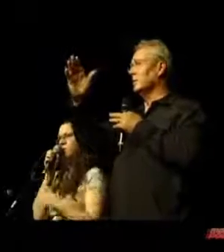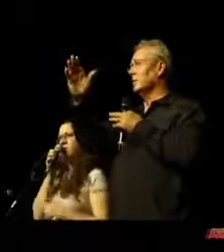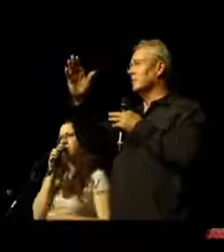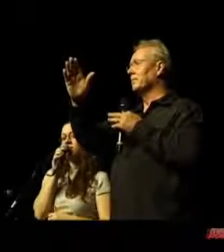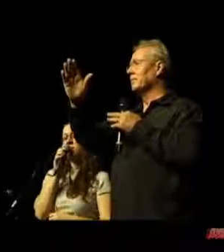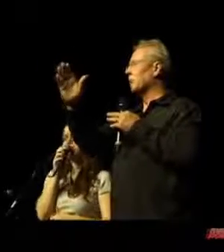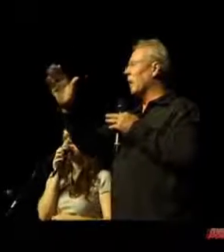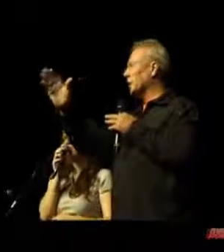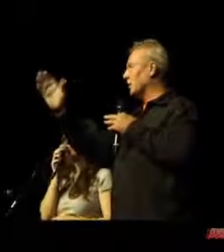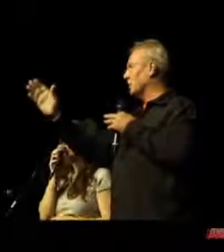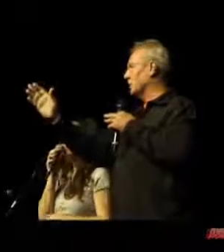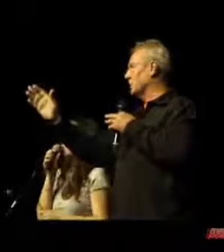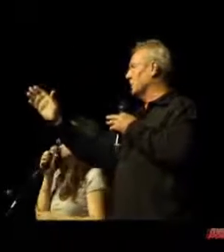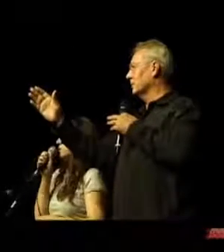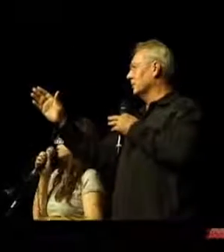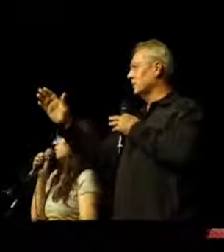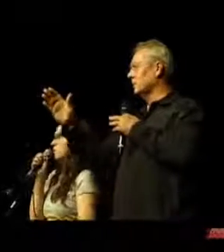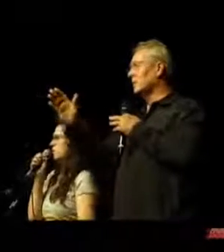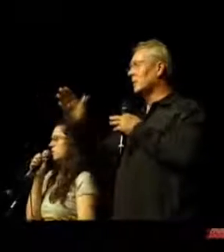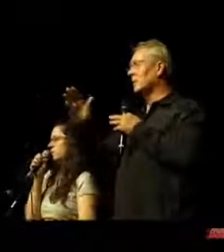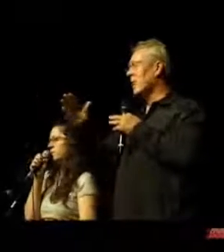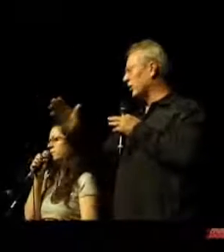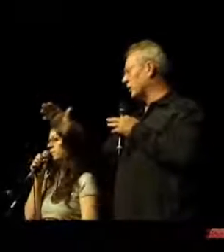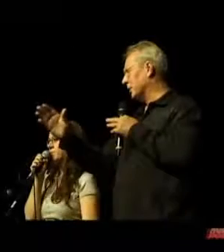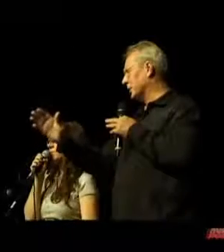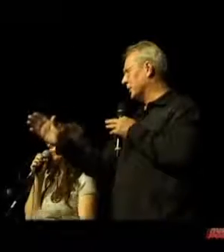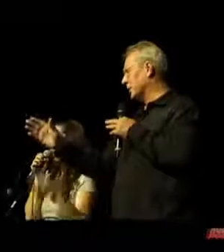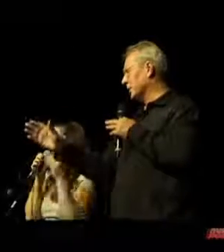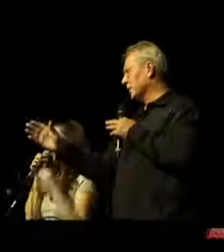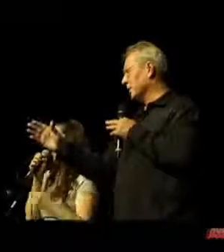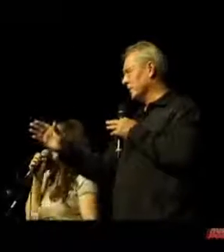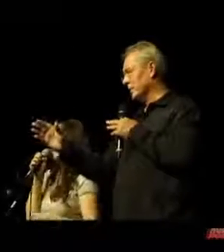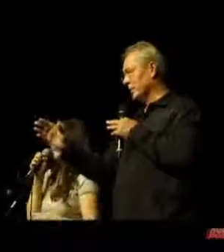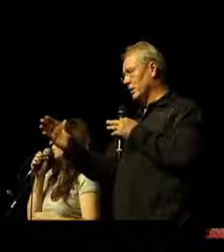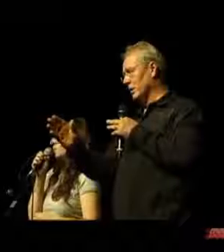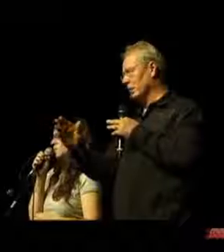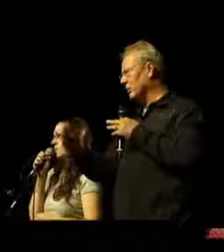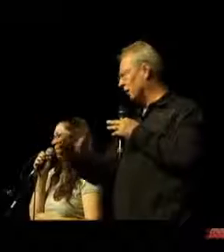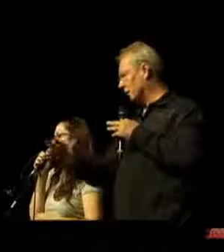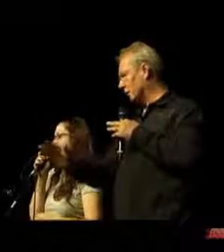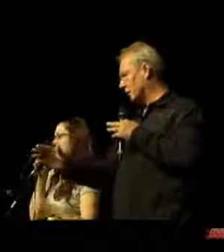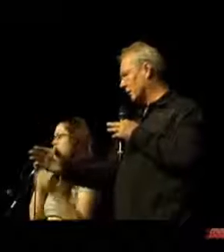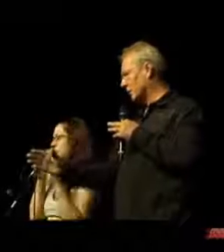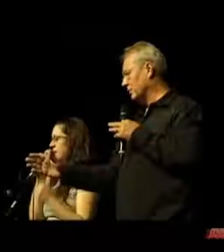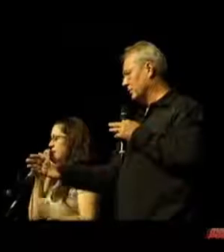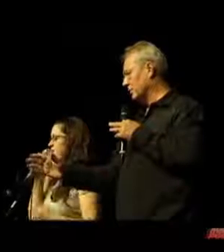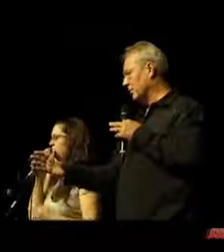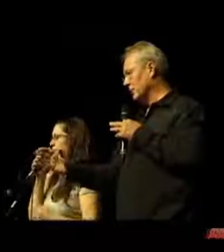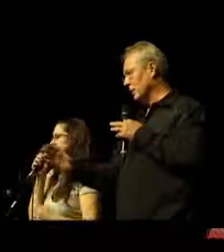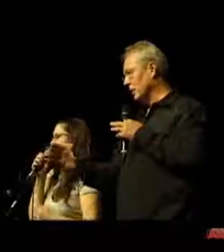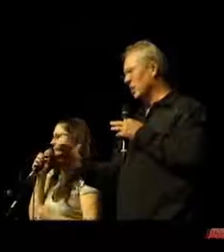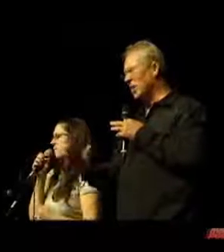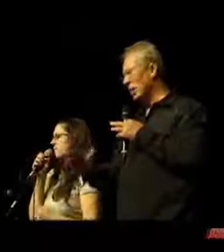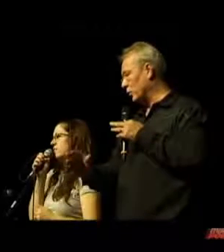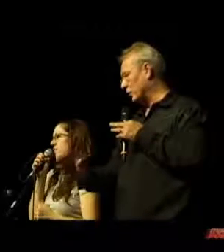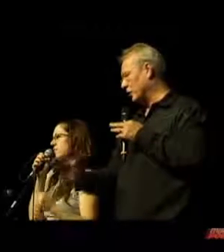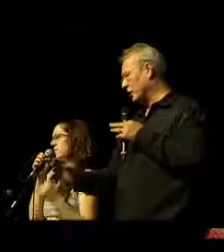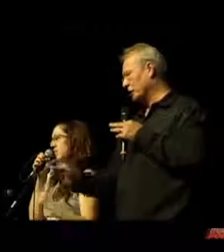Unser Vater, der du bist im Himmel. Geheiligt werde dein Name. Dein Reich komme.